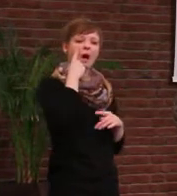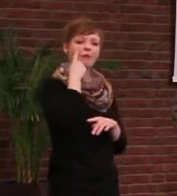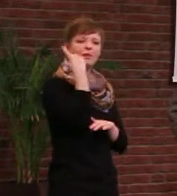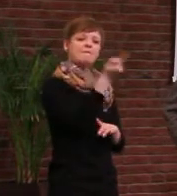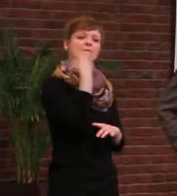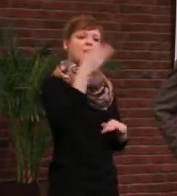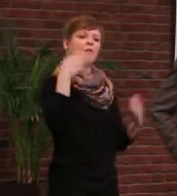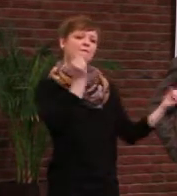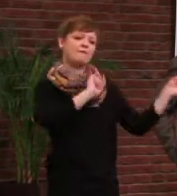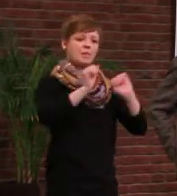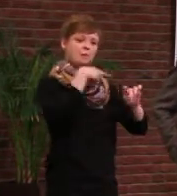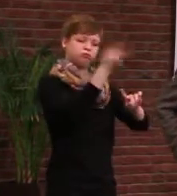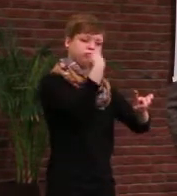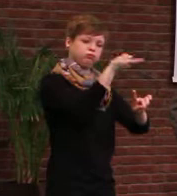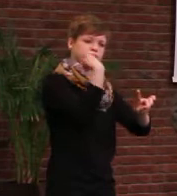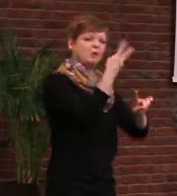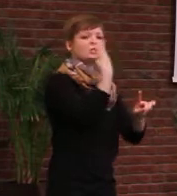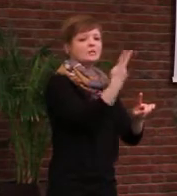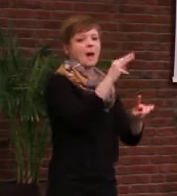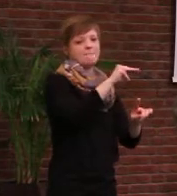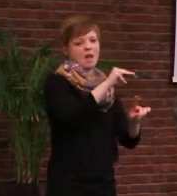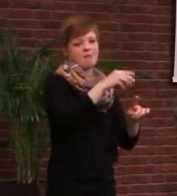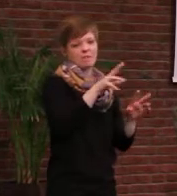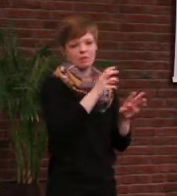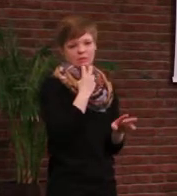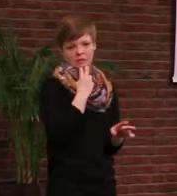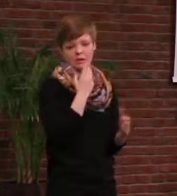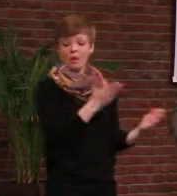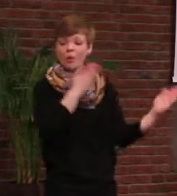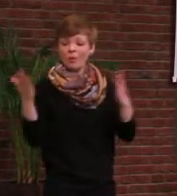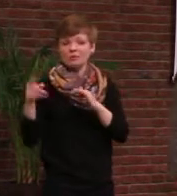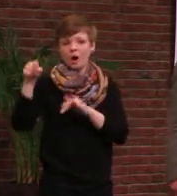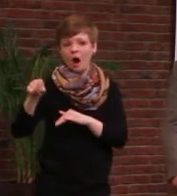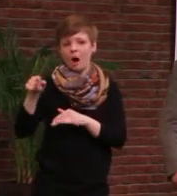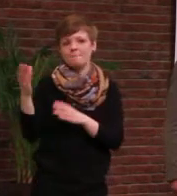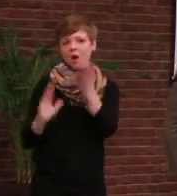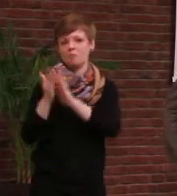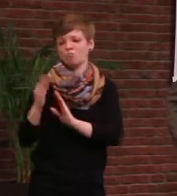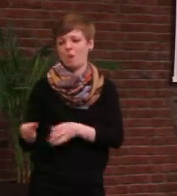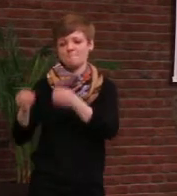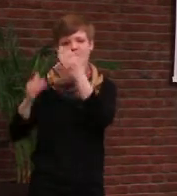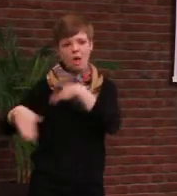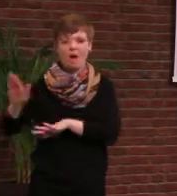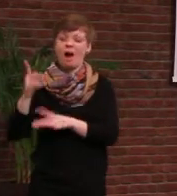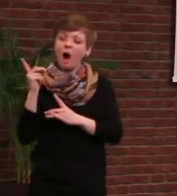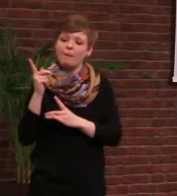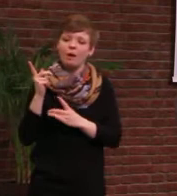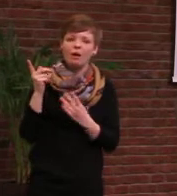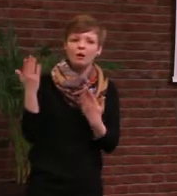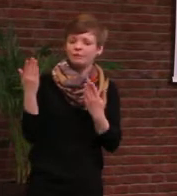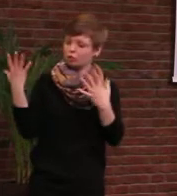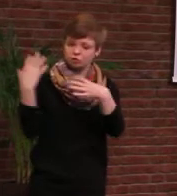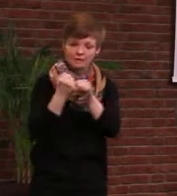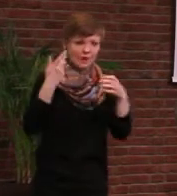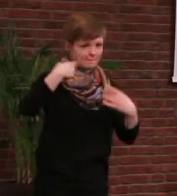Brandenburg 4.500 und wir brauchen 11.840 und es ist völlig illusorisch, dass so viele Windenergieanlagen hier errichtet